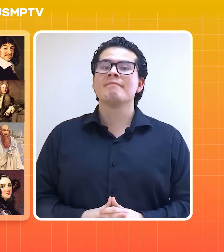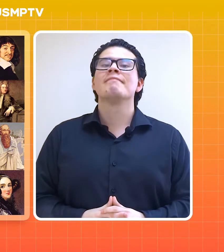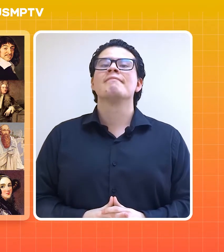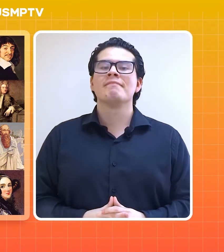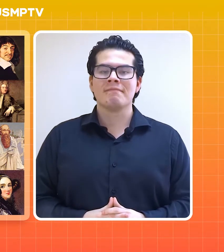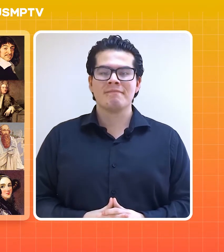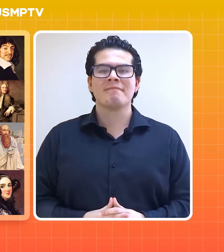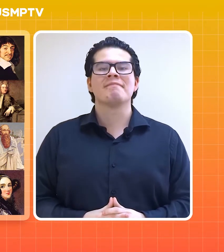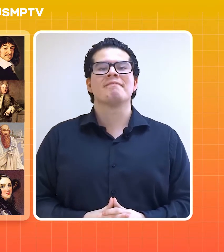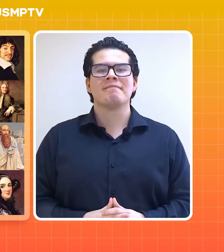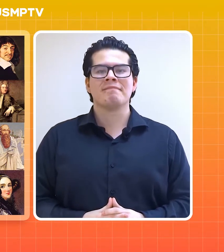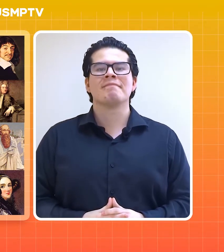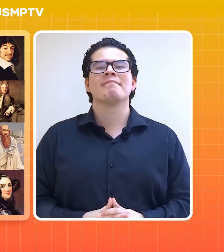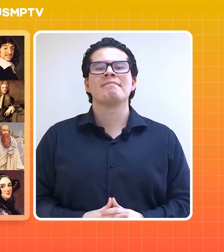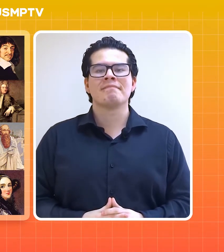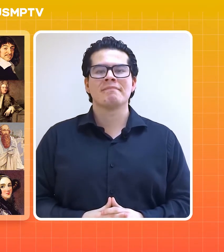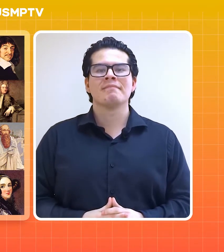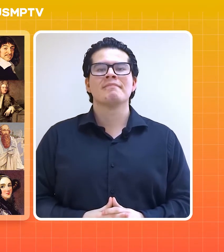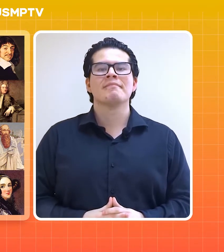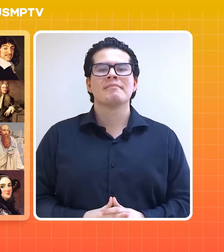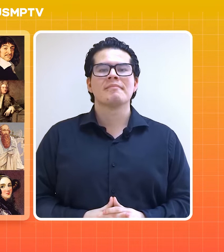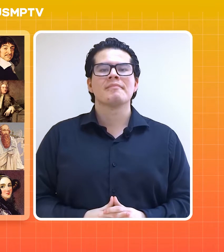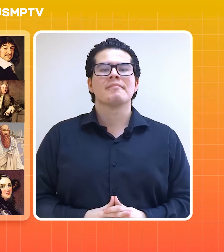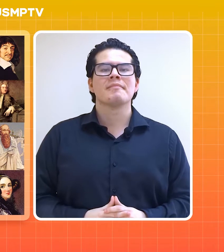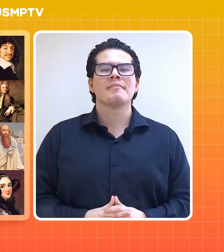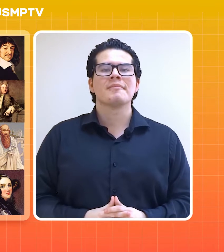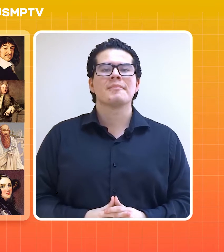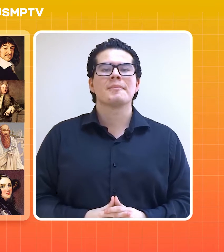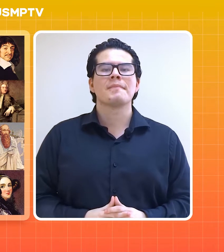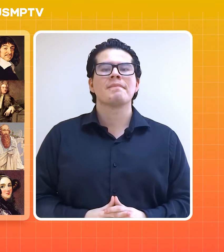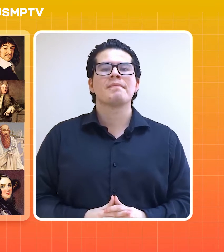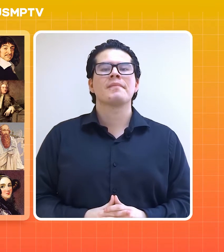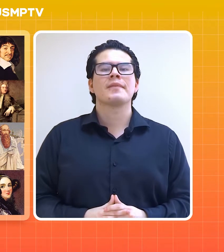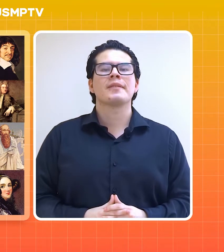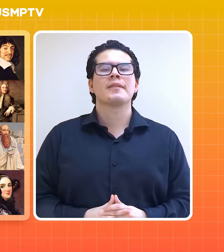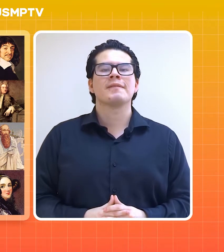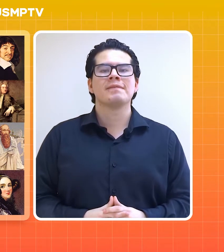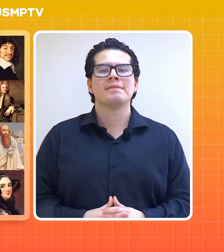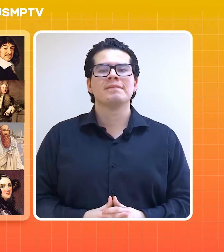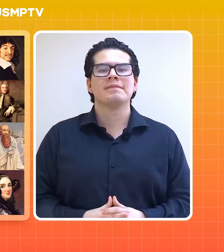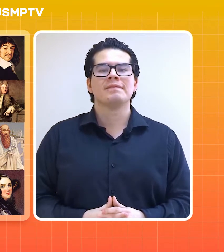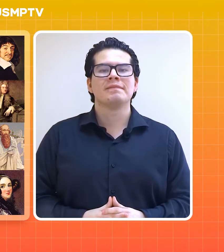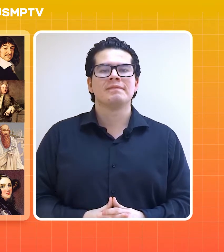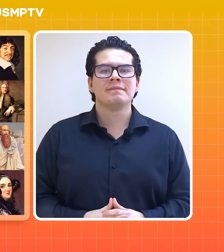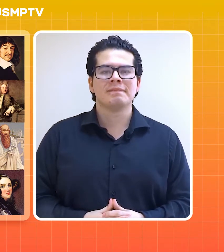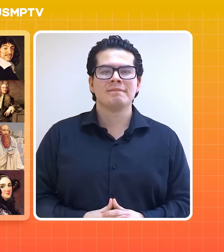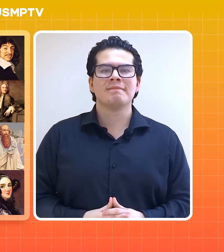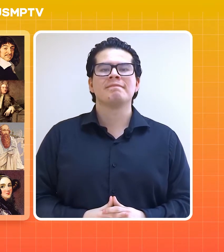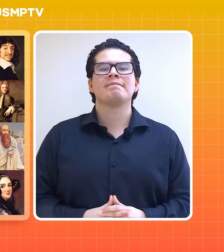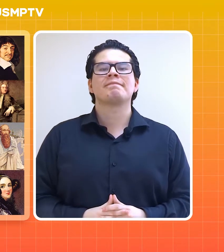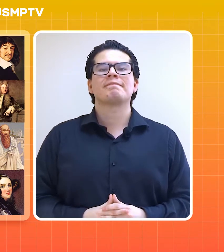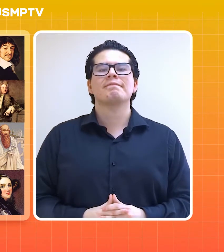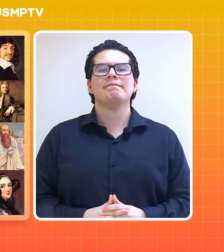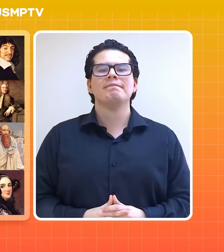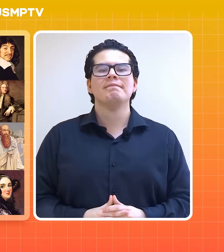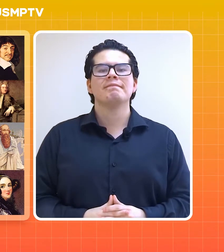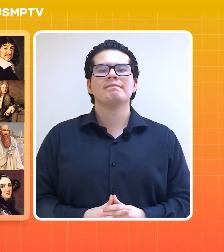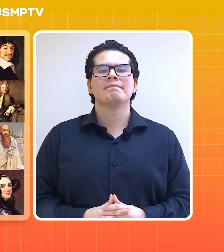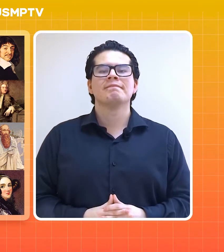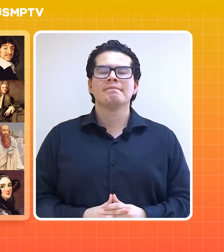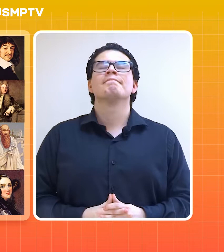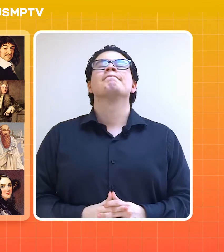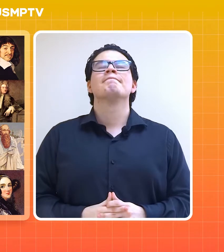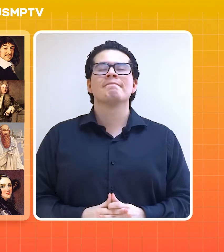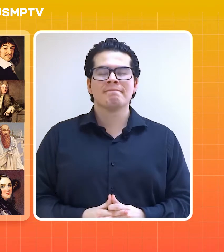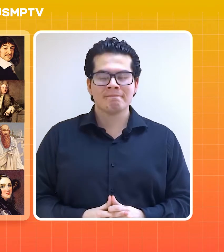mercantiles europeas, medievales y renacentistas hay un capítulo dedicado total o parcialmente a la regla